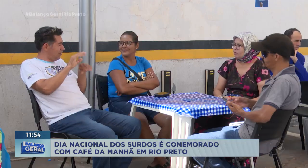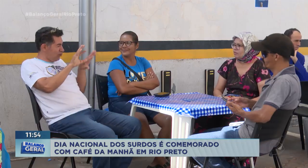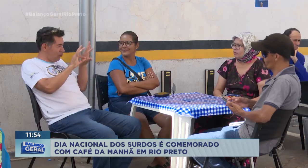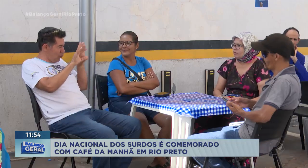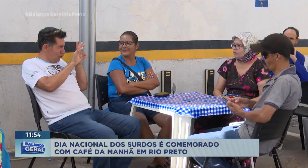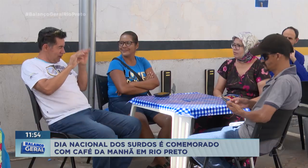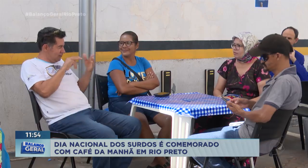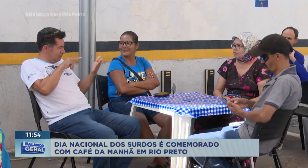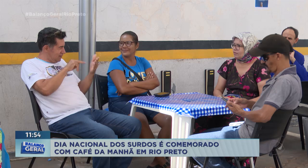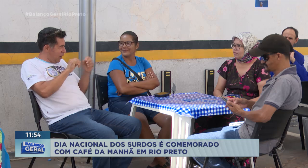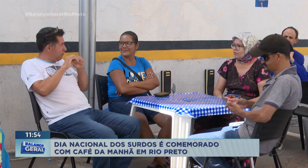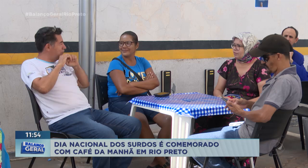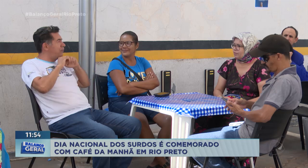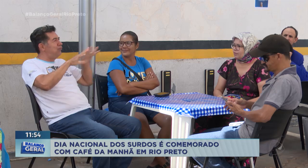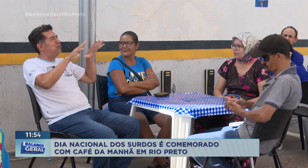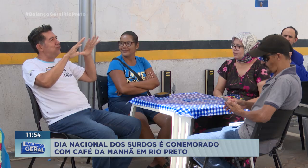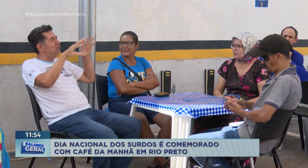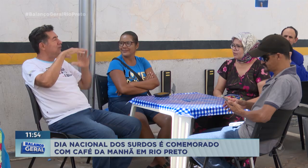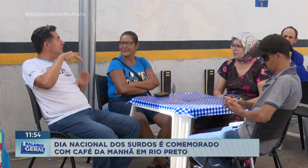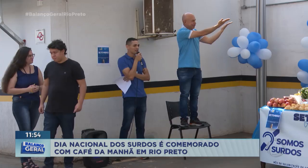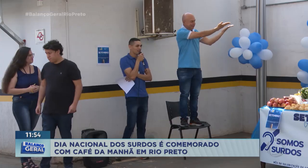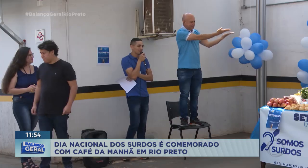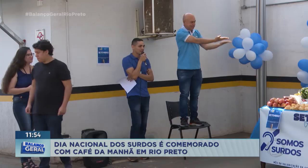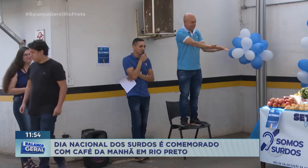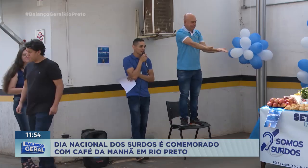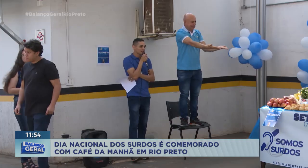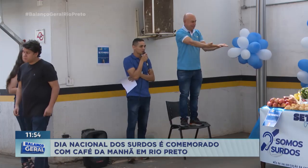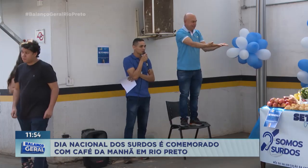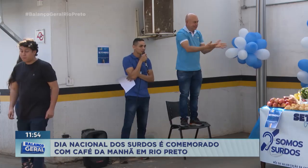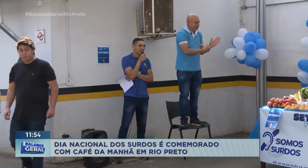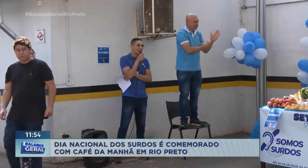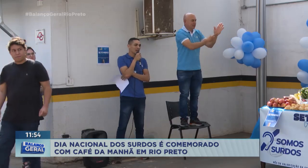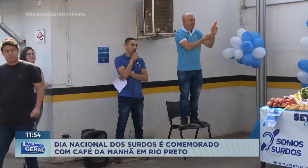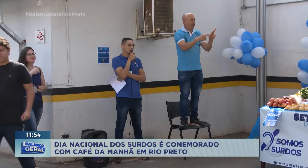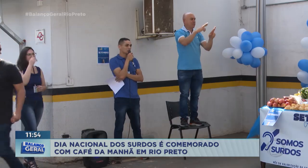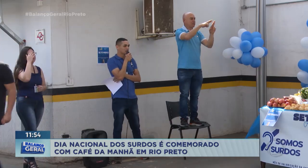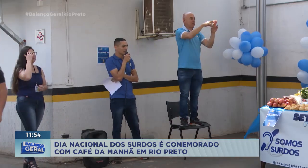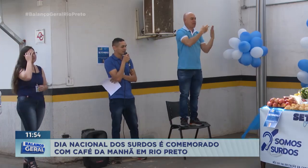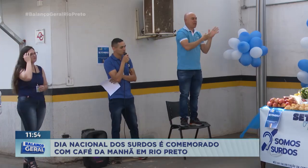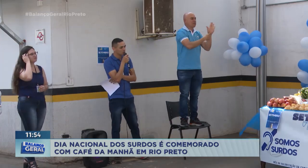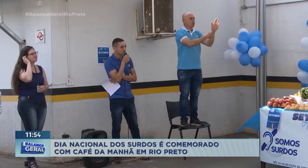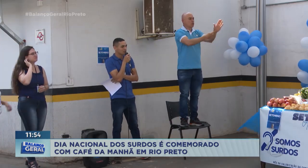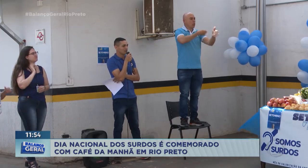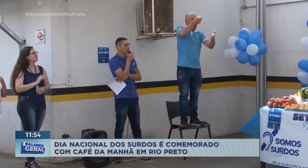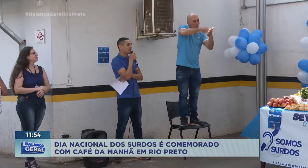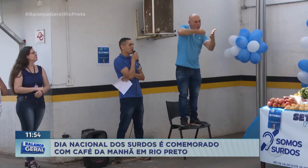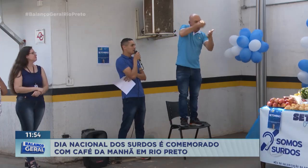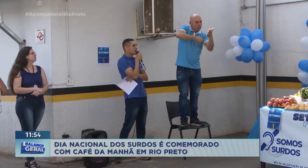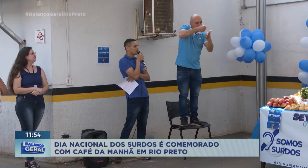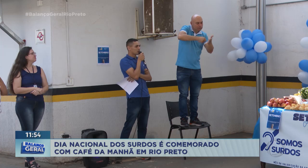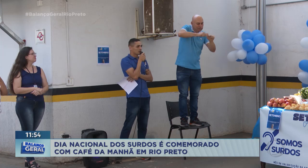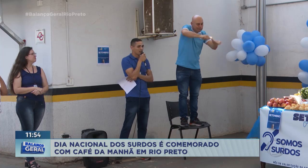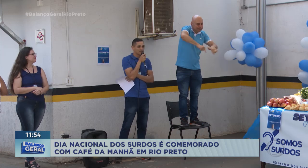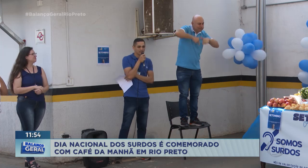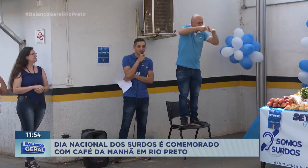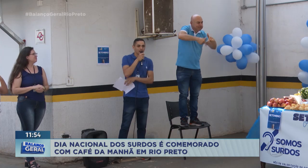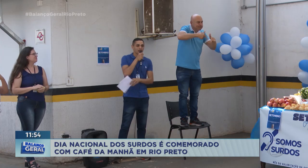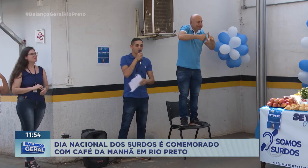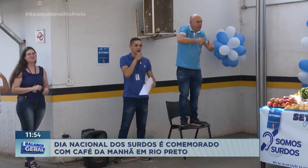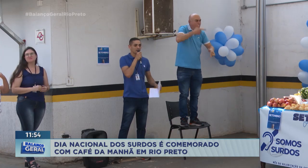urgente e indispensável é a ampliação da acessibilidade para os surdos. A grande barreira é a dificuldade da comunicação,